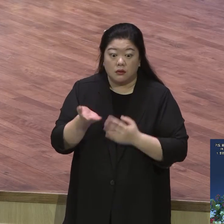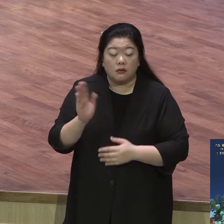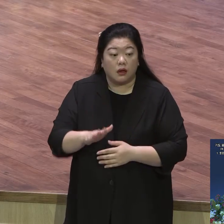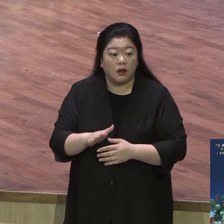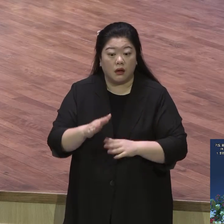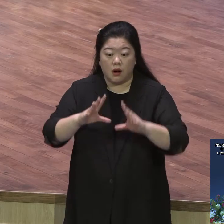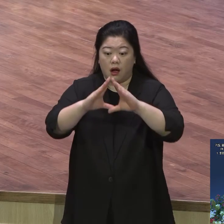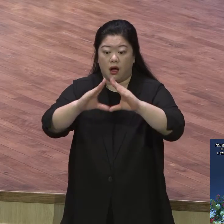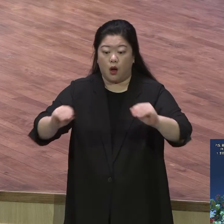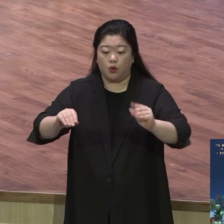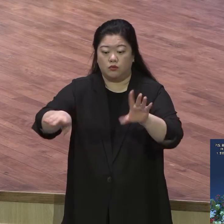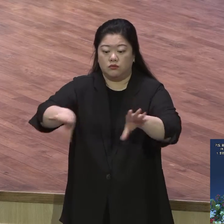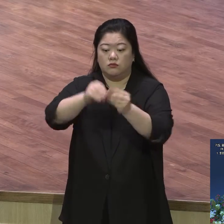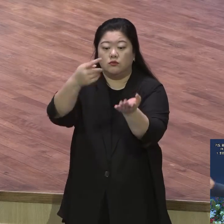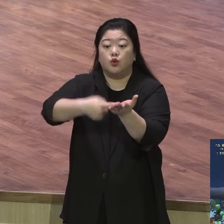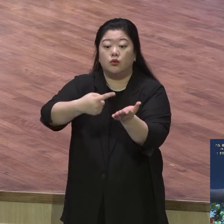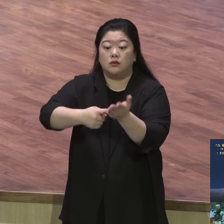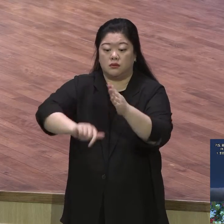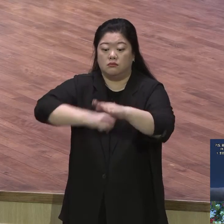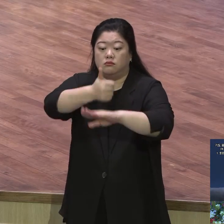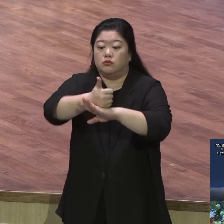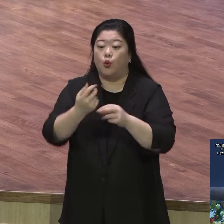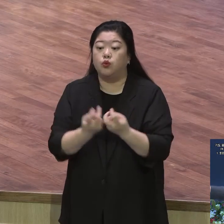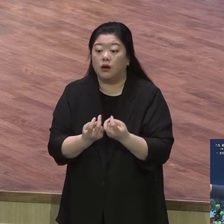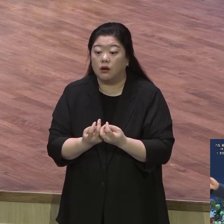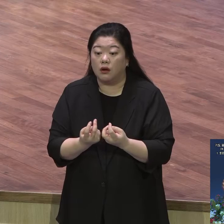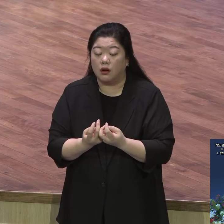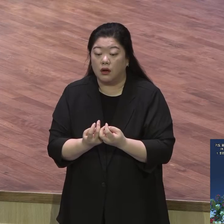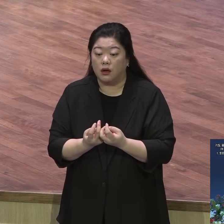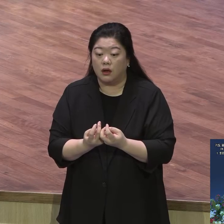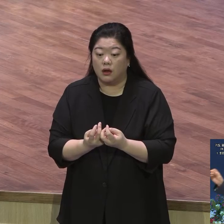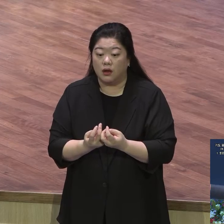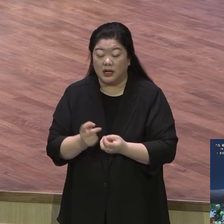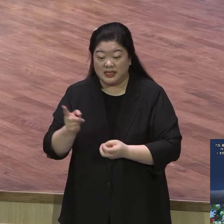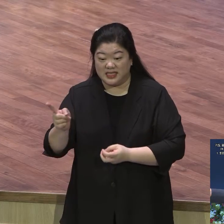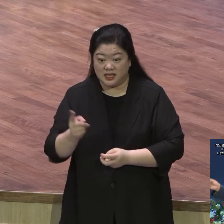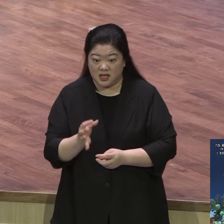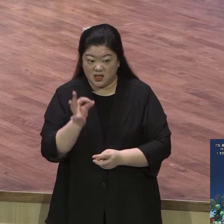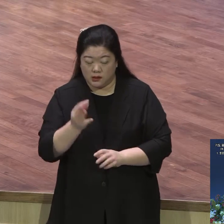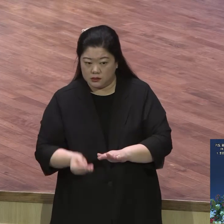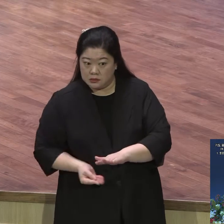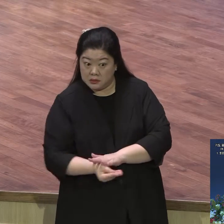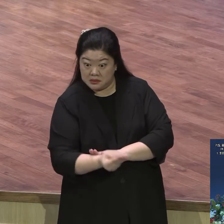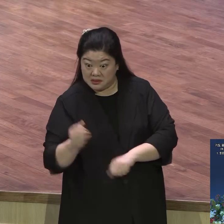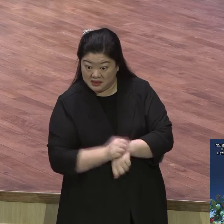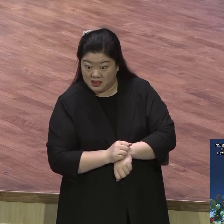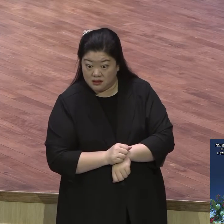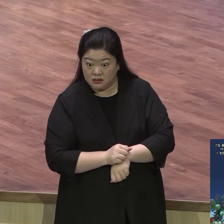아닙니다 감옥에서 바로 총리됐어요 감옥 재수각 총리가 어떻게 됐습니까 장세기